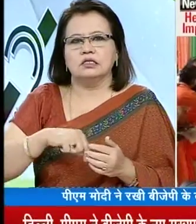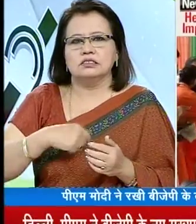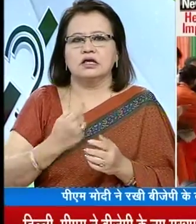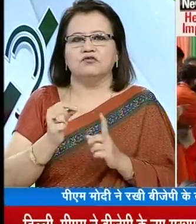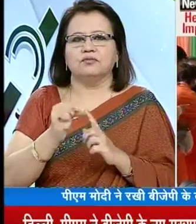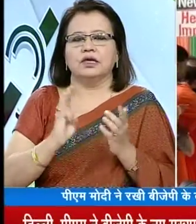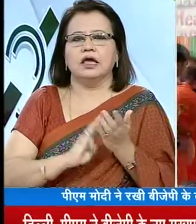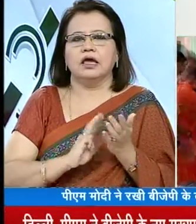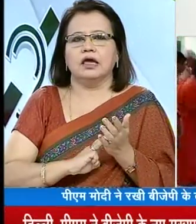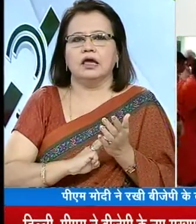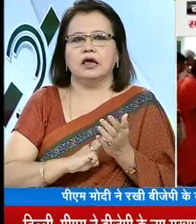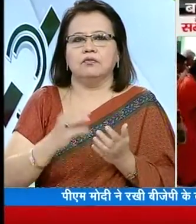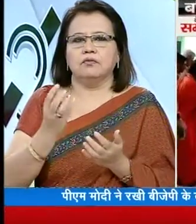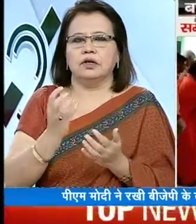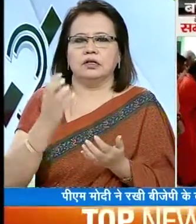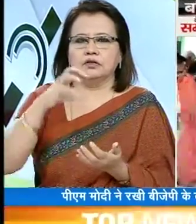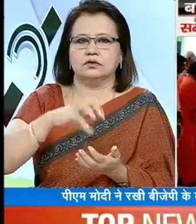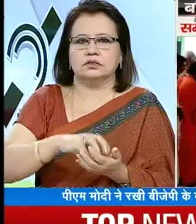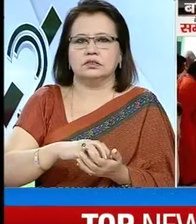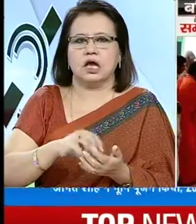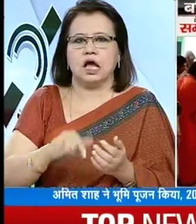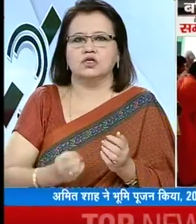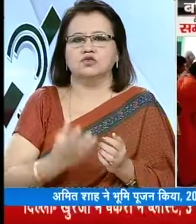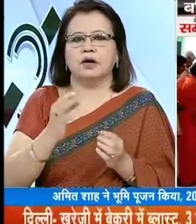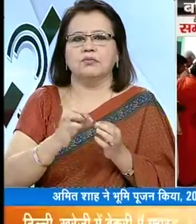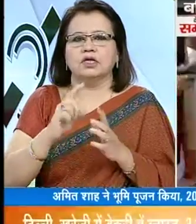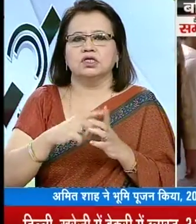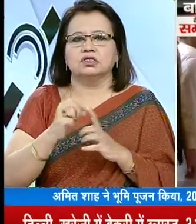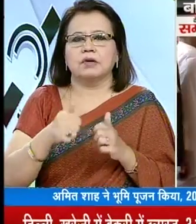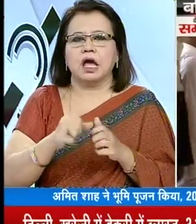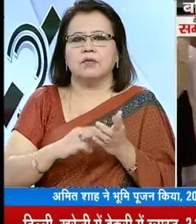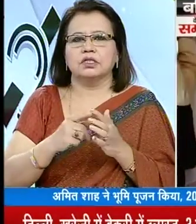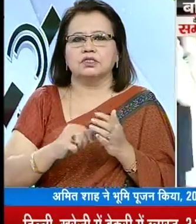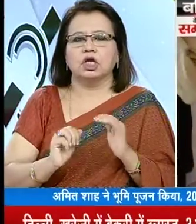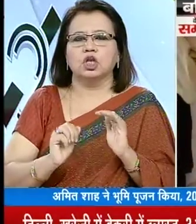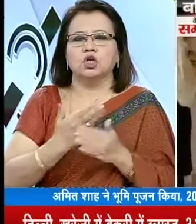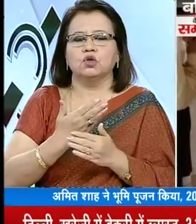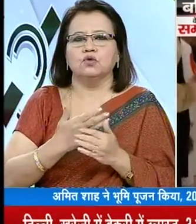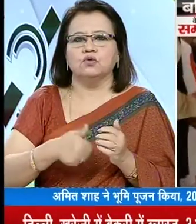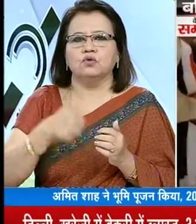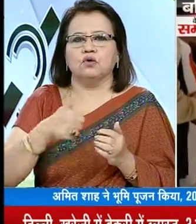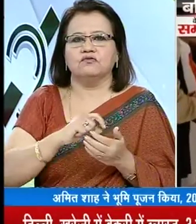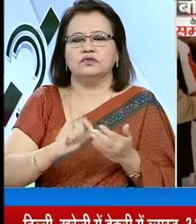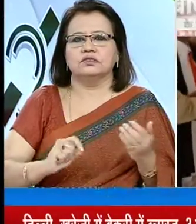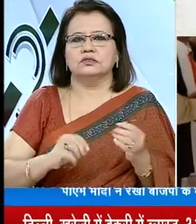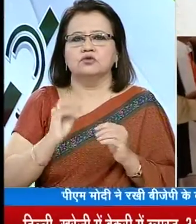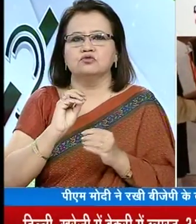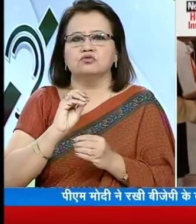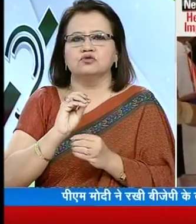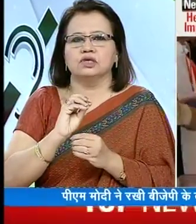खुद पीएंडरेंद्रमोदी ने आथारशिला रखी अज सुबा बीजेपी अथिक्ष अमिच्छा ने नए मुख्याले का भूमी पूजन किया इस